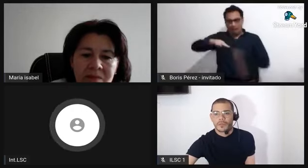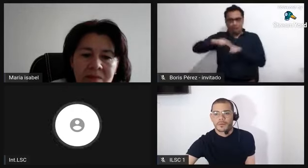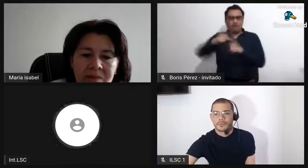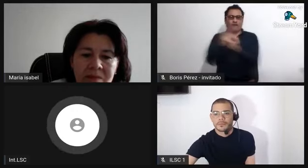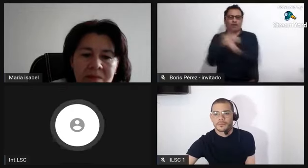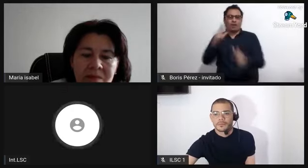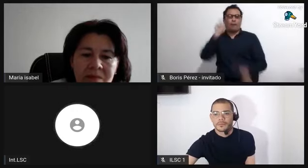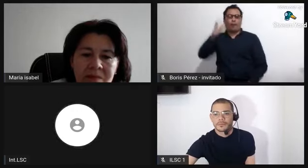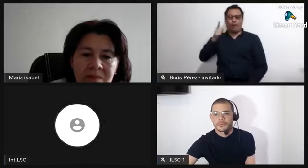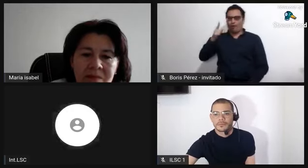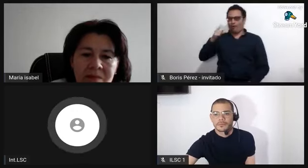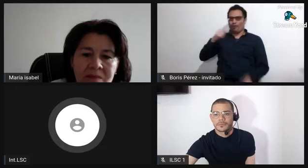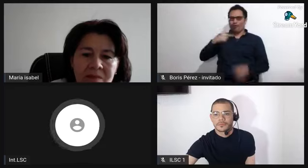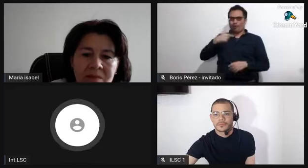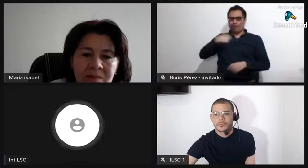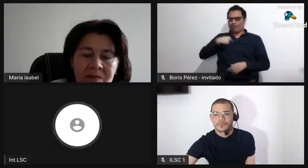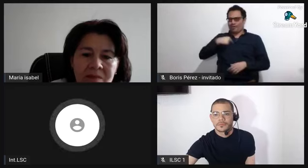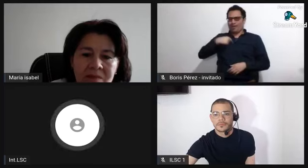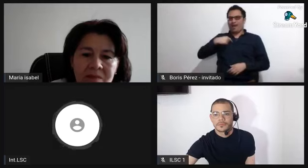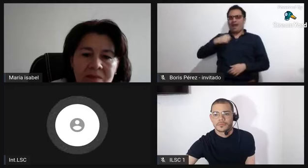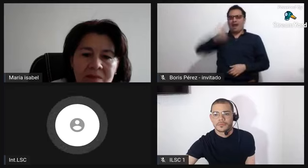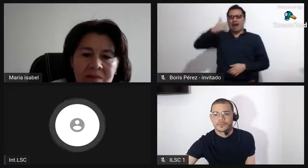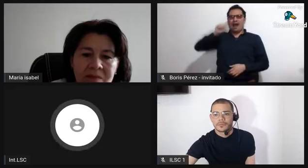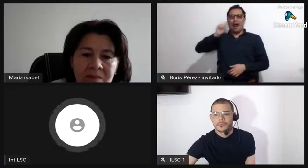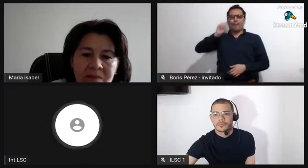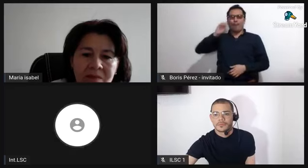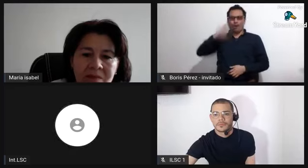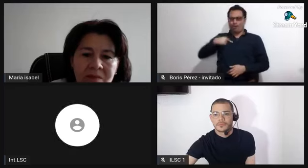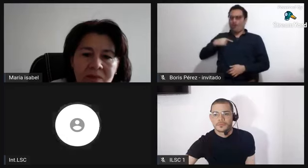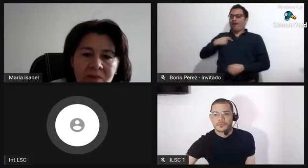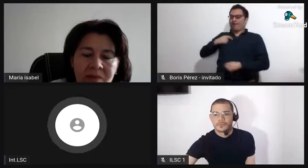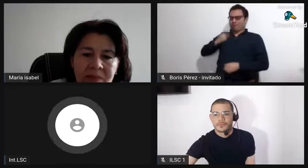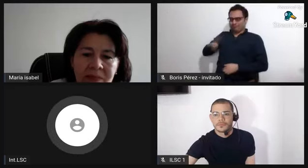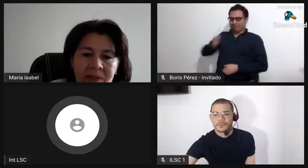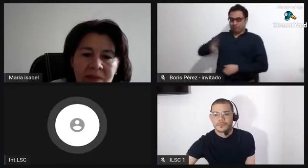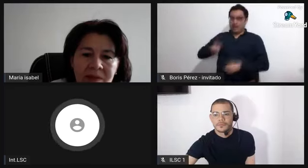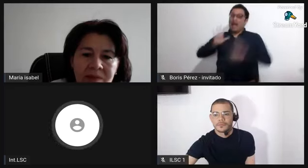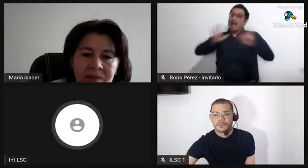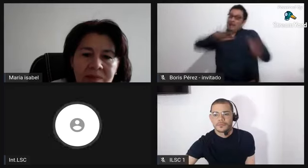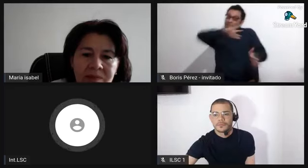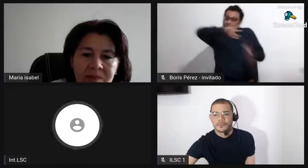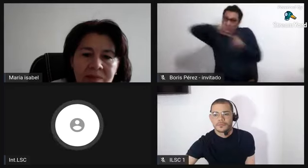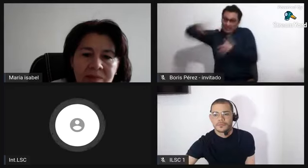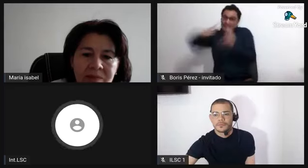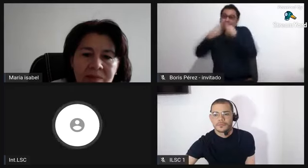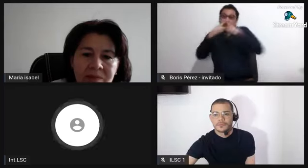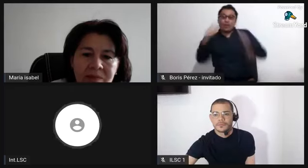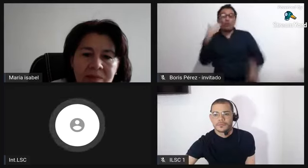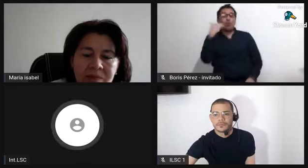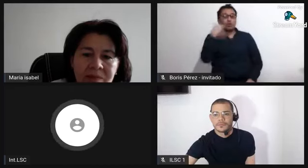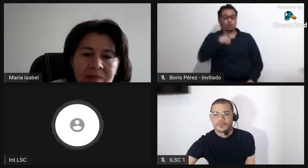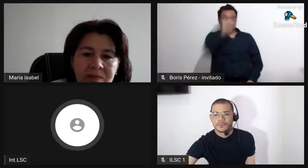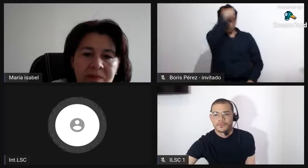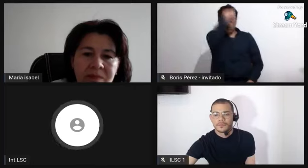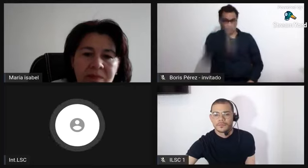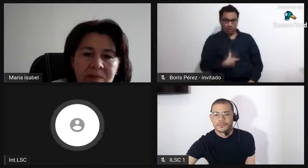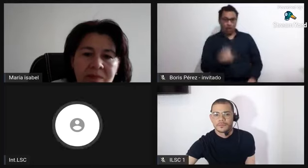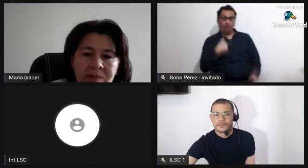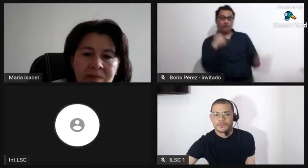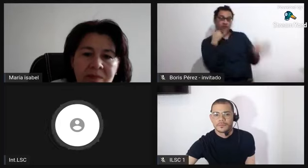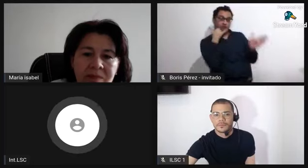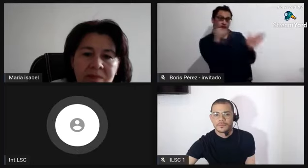la libertad para vivir con ella. Por otro lado, otra opción era que solamente